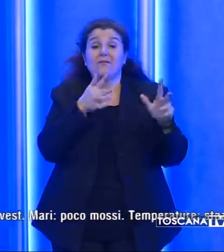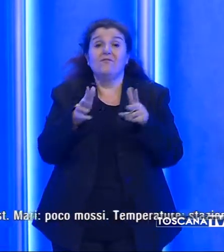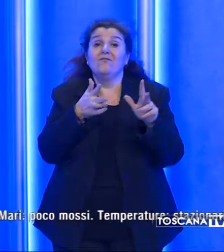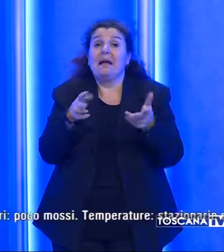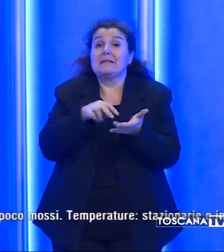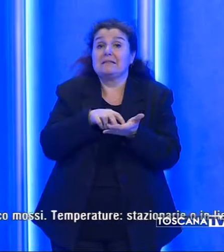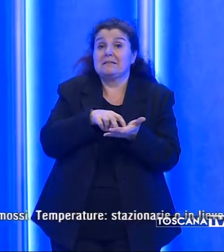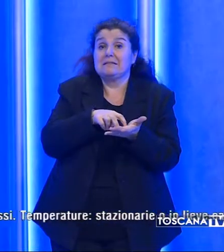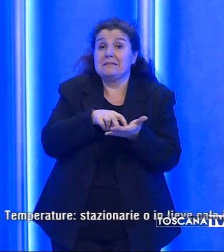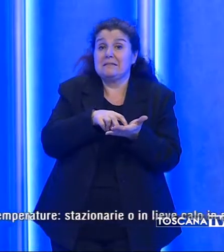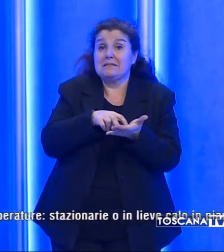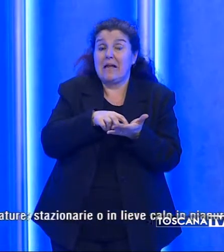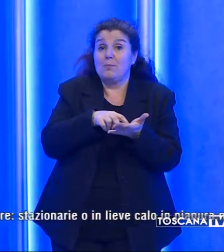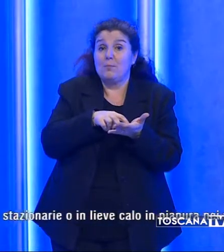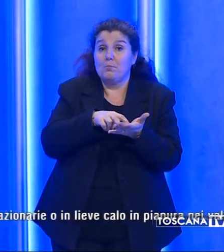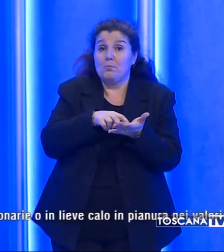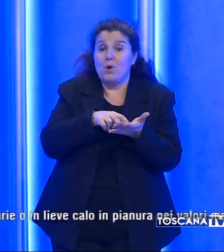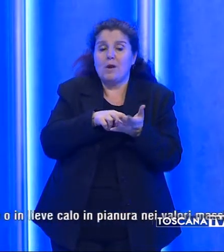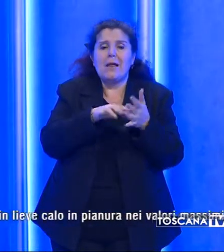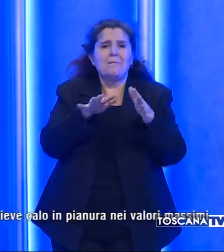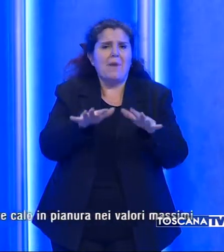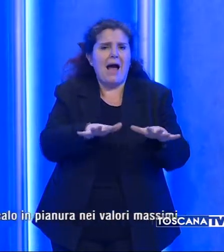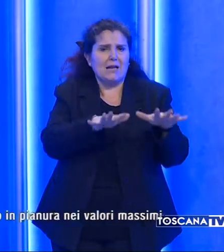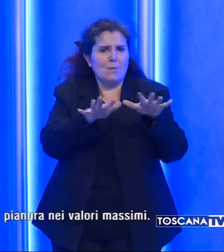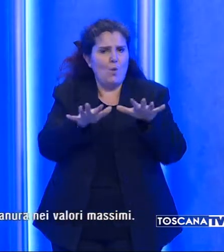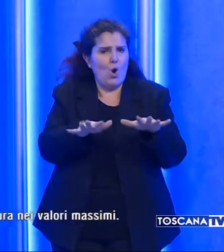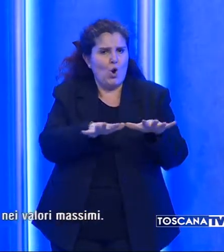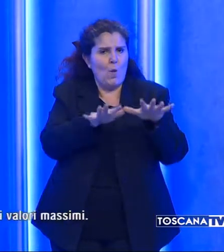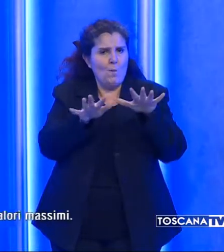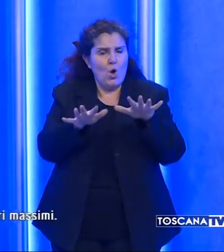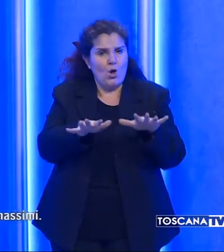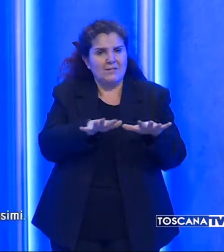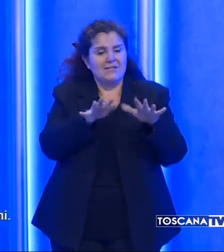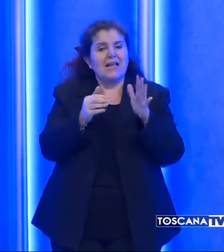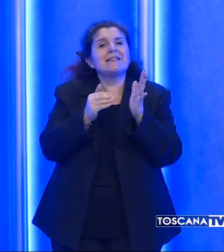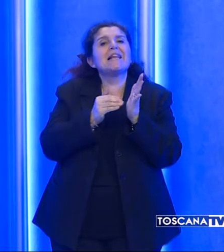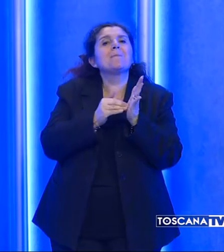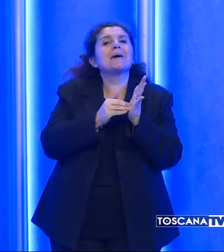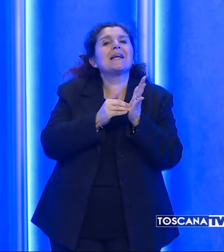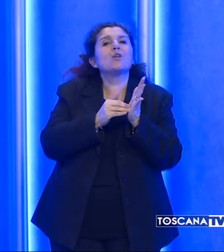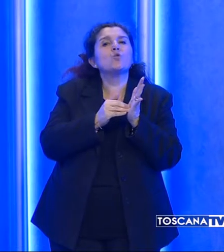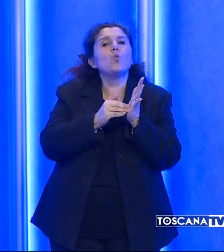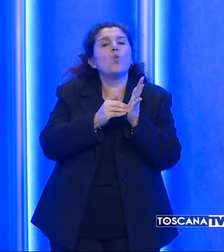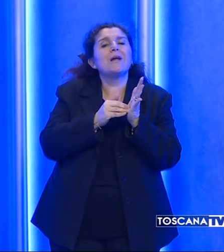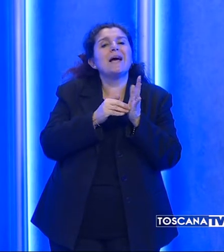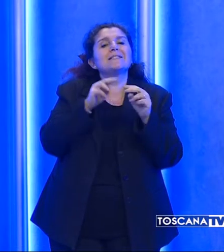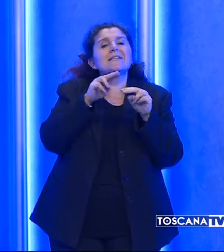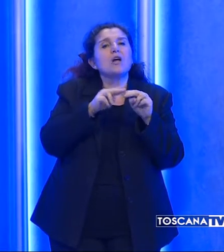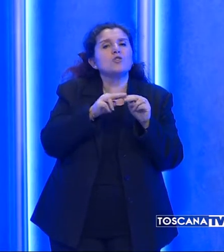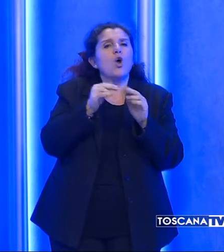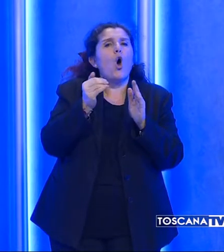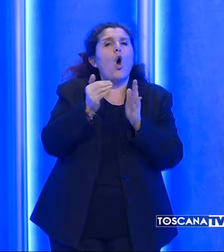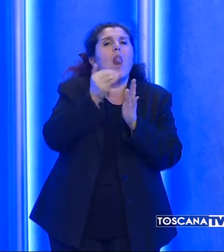deboli da ovest, i mari poco mossi e per quanto riguarda le temperature stazionarie o in lieve